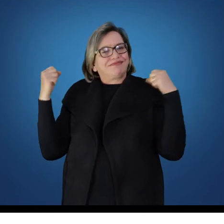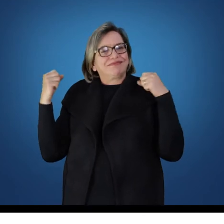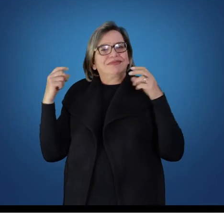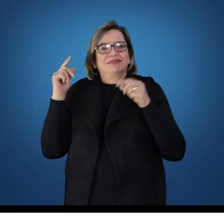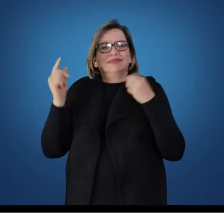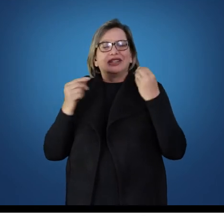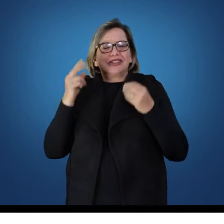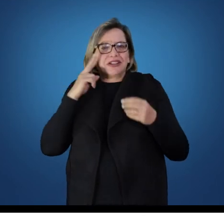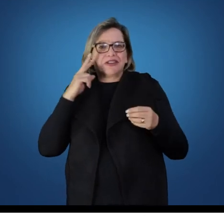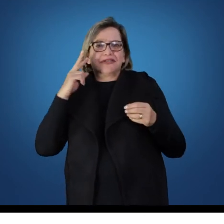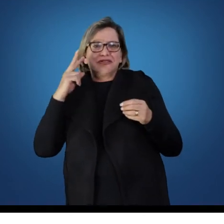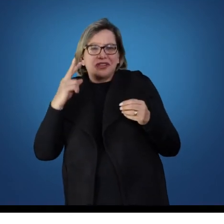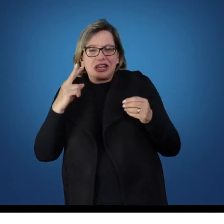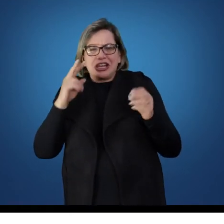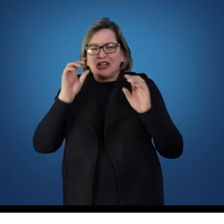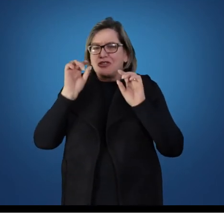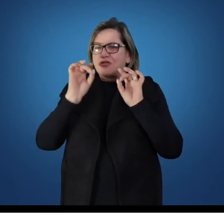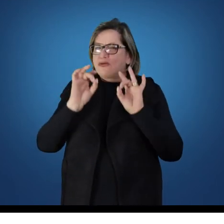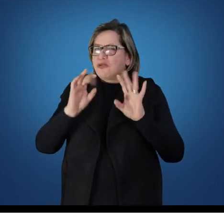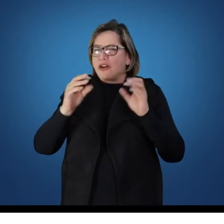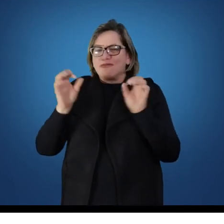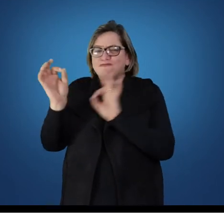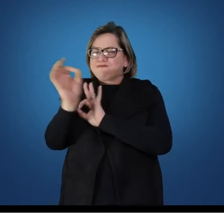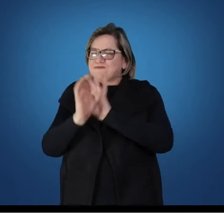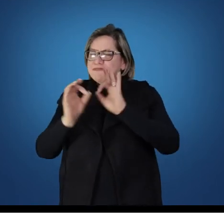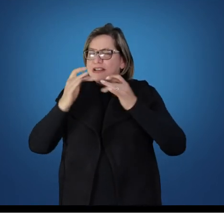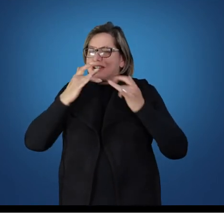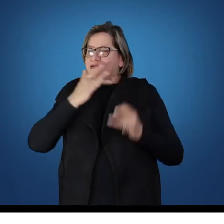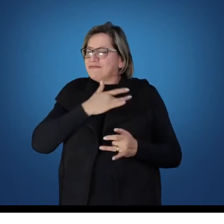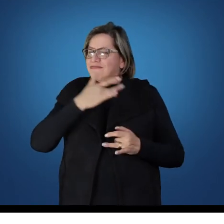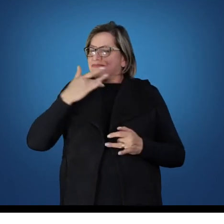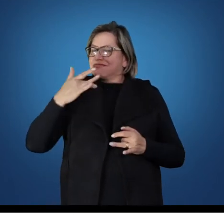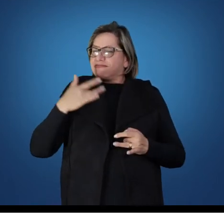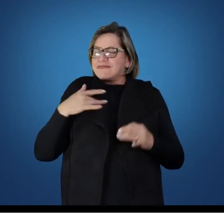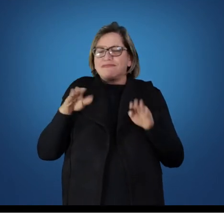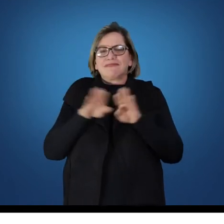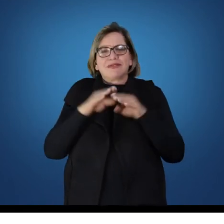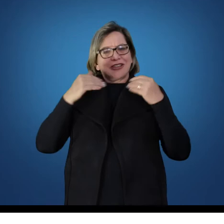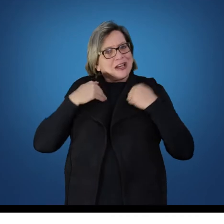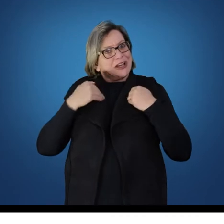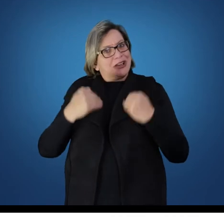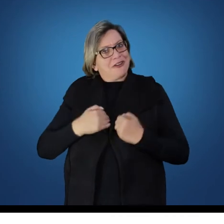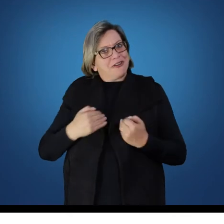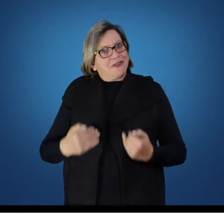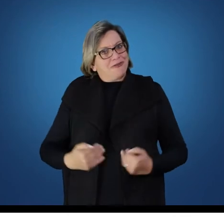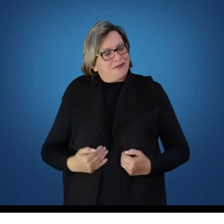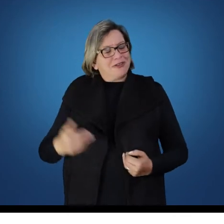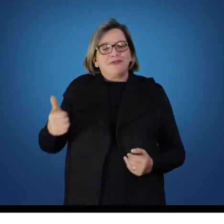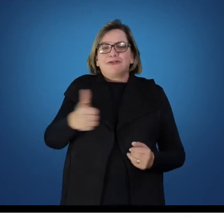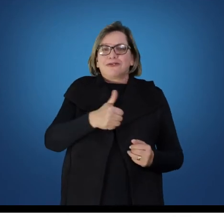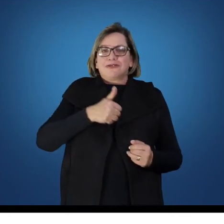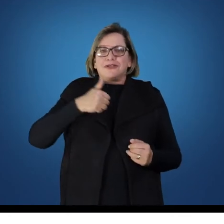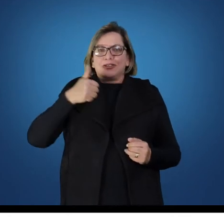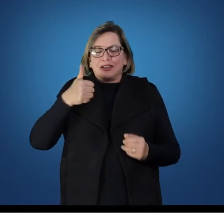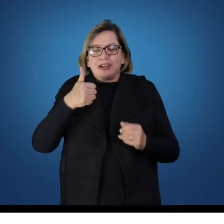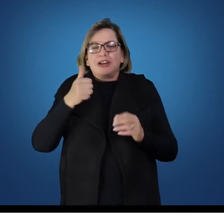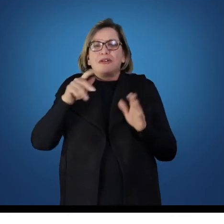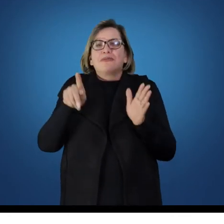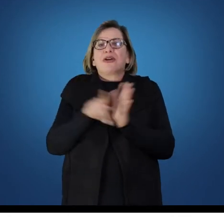a sua parte de preparação para a saúde, de preparação física, da questão do higienismo que existia